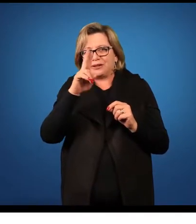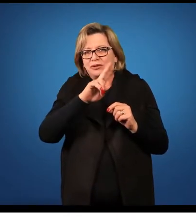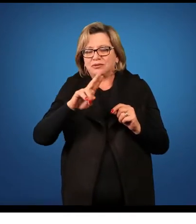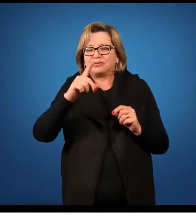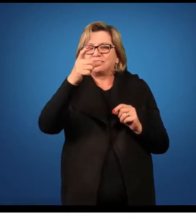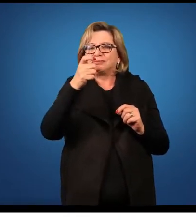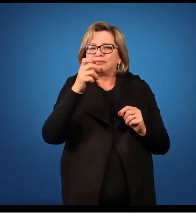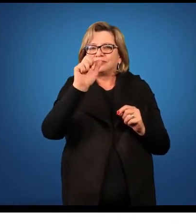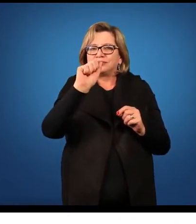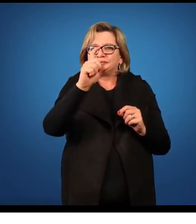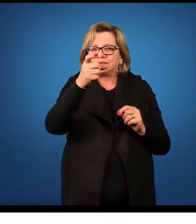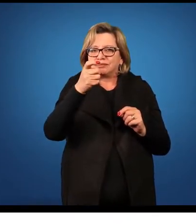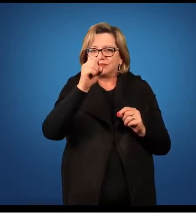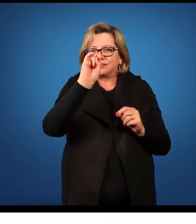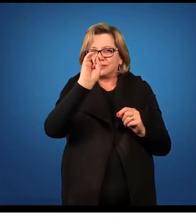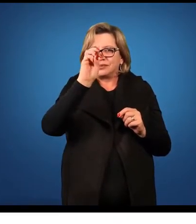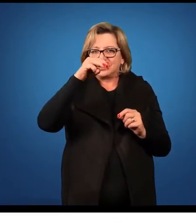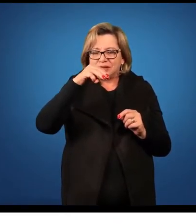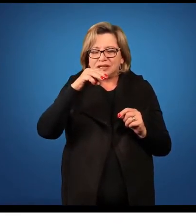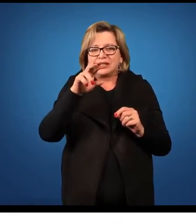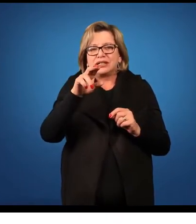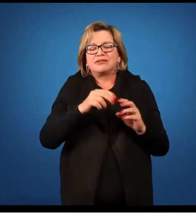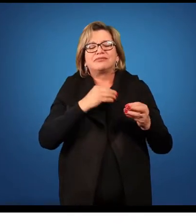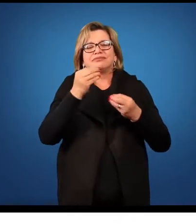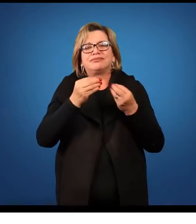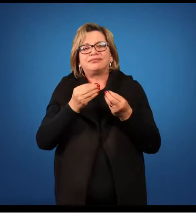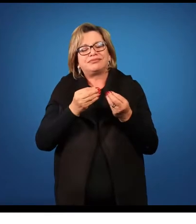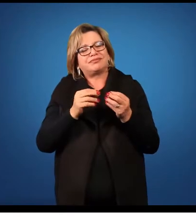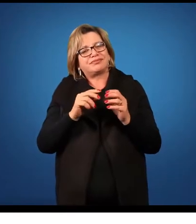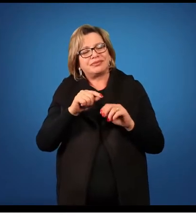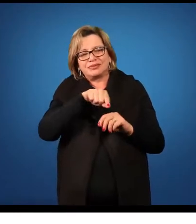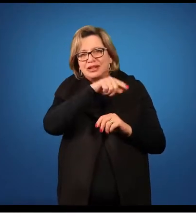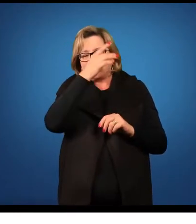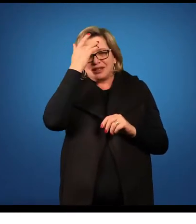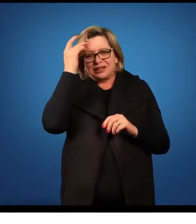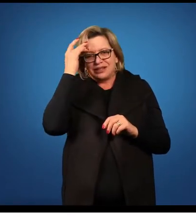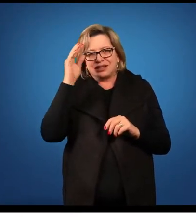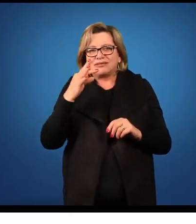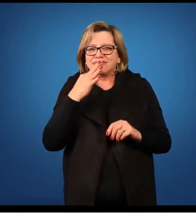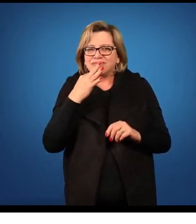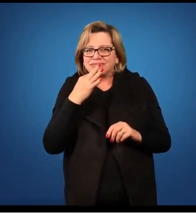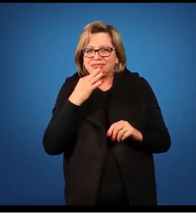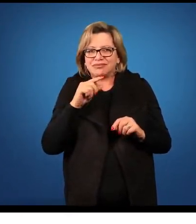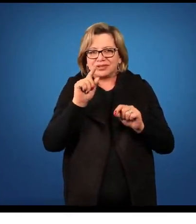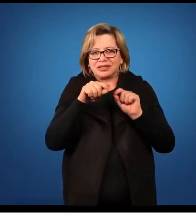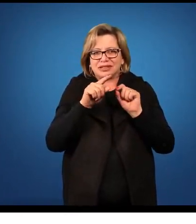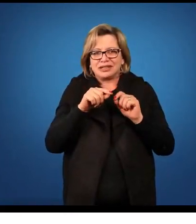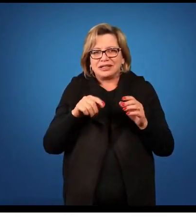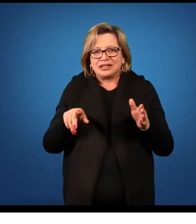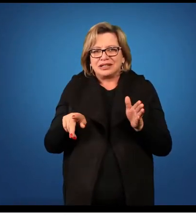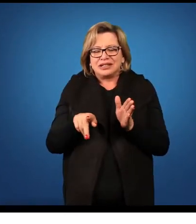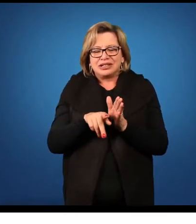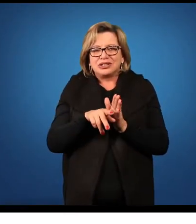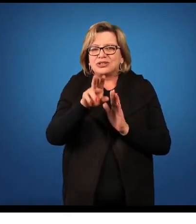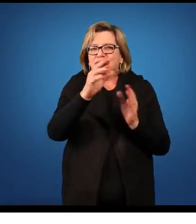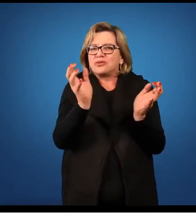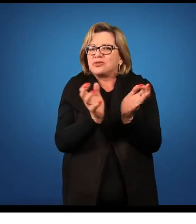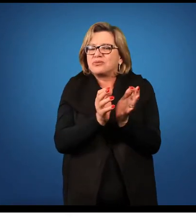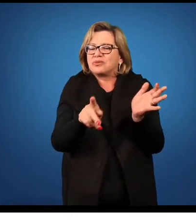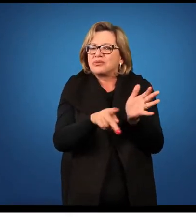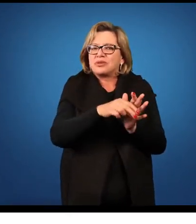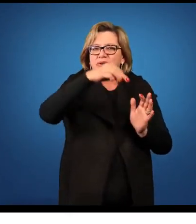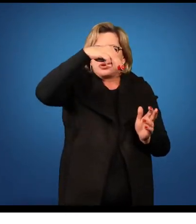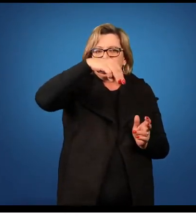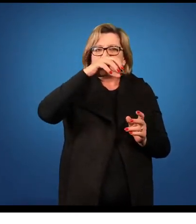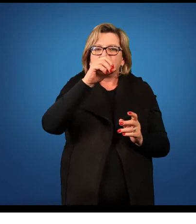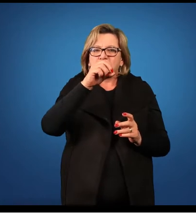chachim, é uma planta do gênero dicsonia. Ela é uma monilófita, do grupo das monilófitas, e